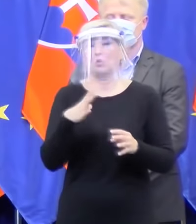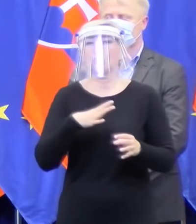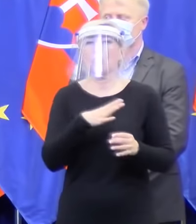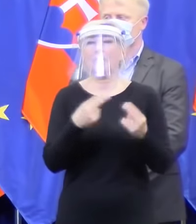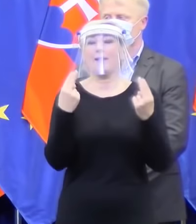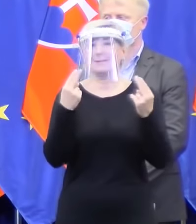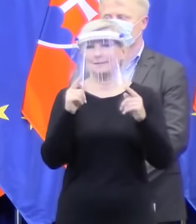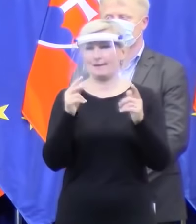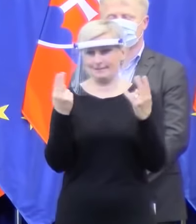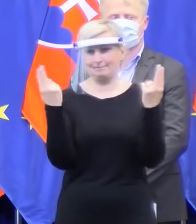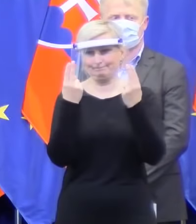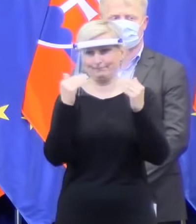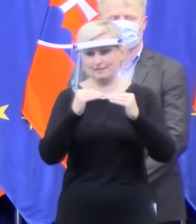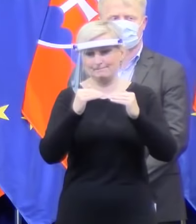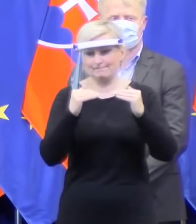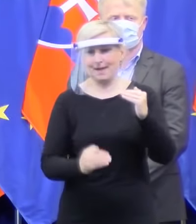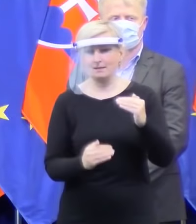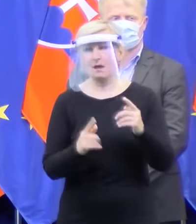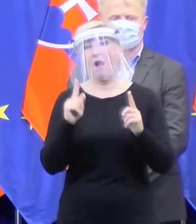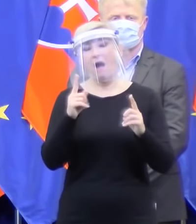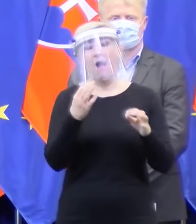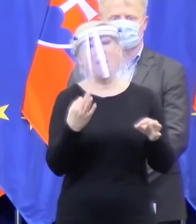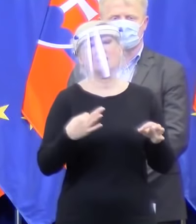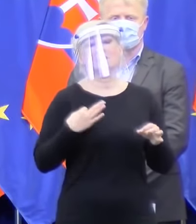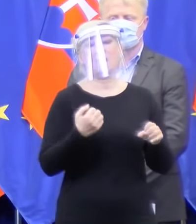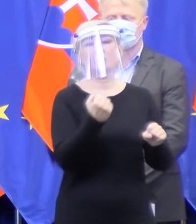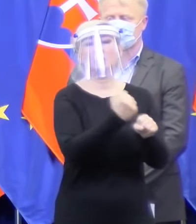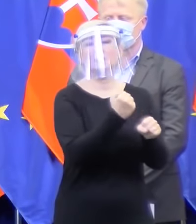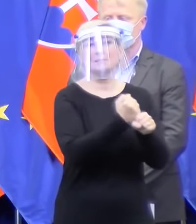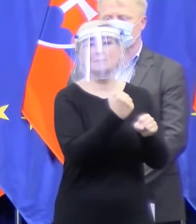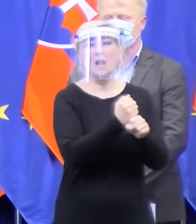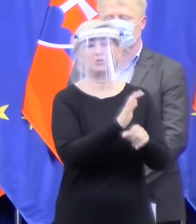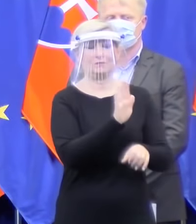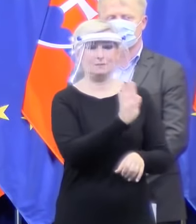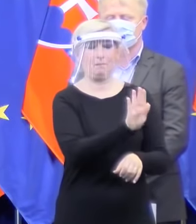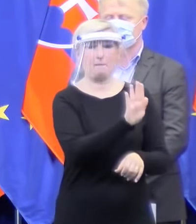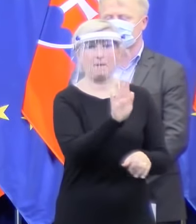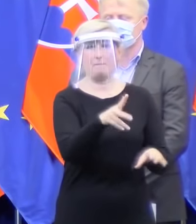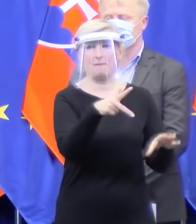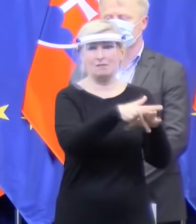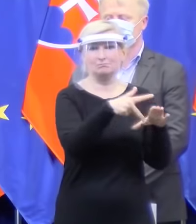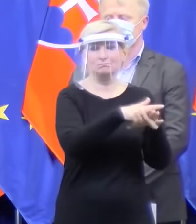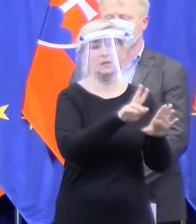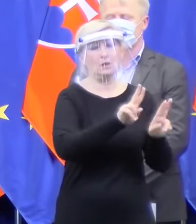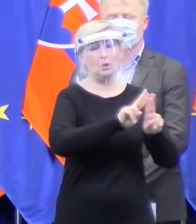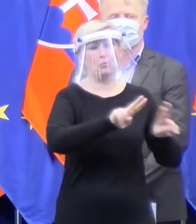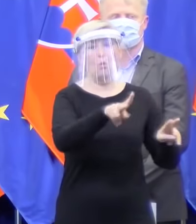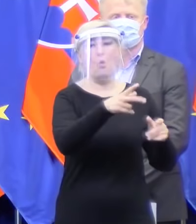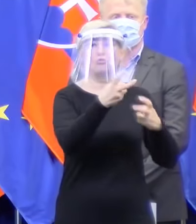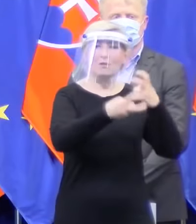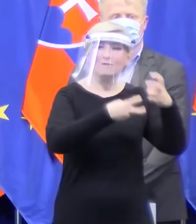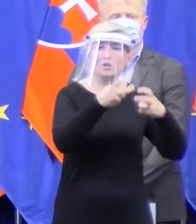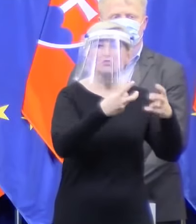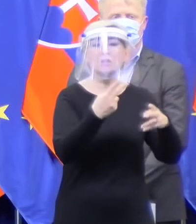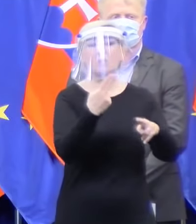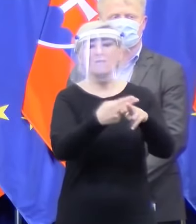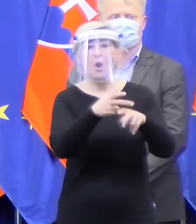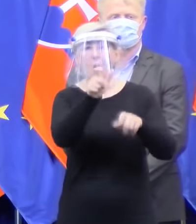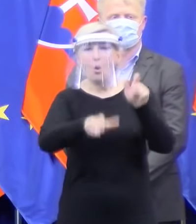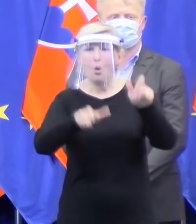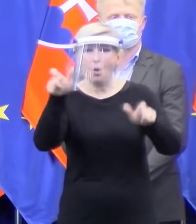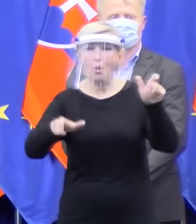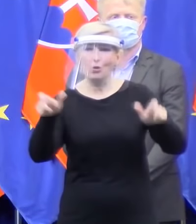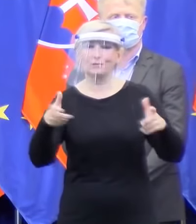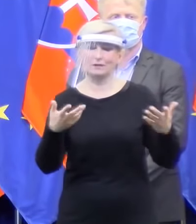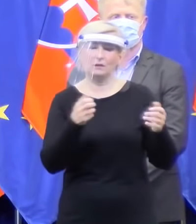ten materiál dostanú a budú môcť v pokoji tých chorých vyšetrovať. Takže sme teraz v takomto medziobdobí.